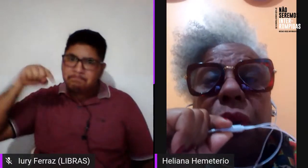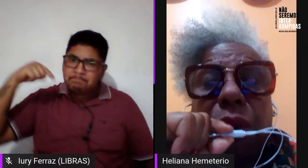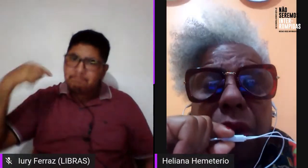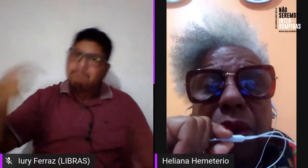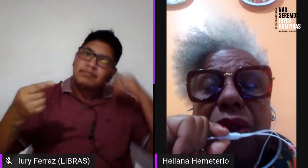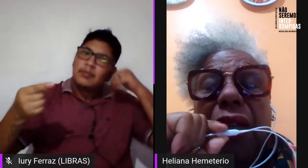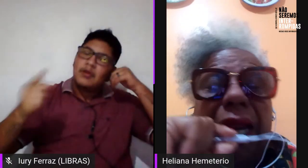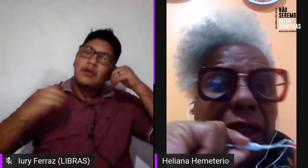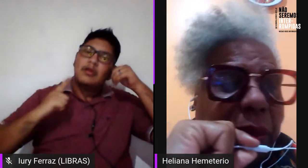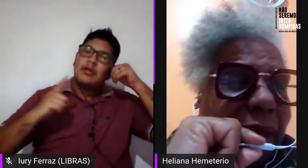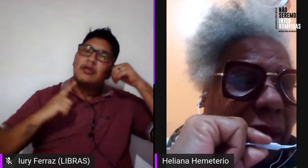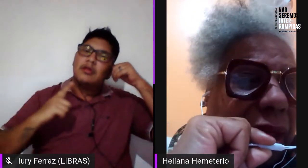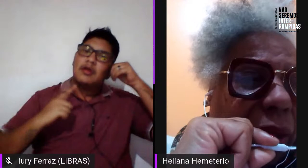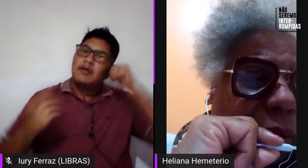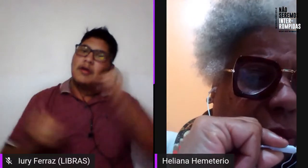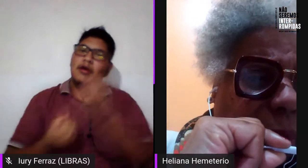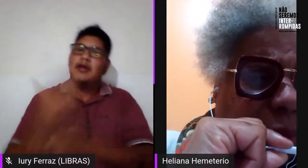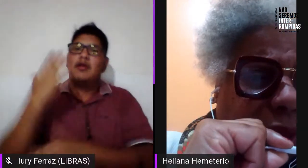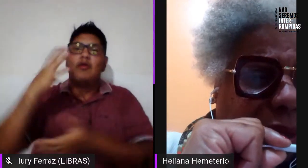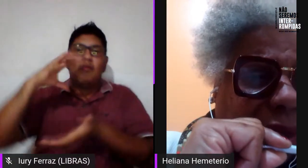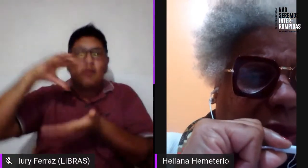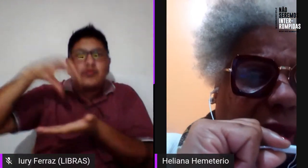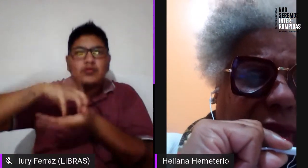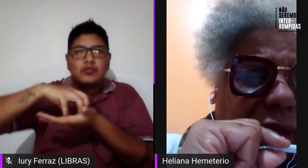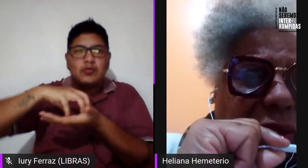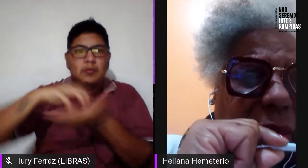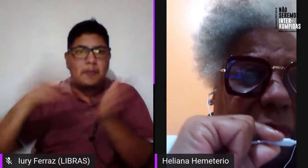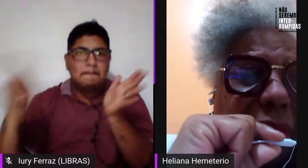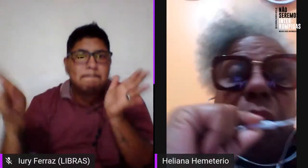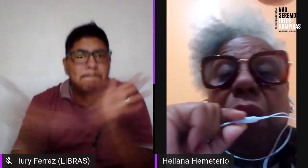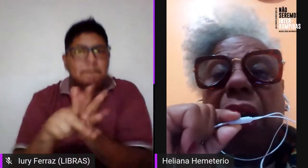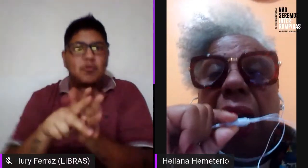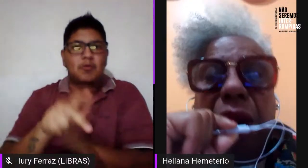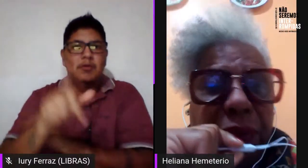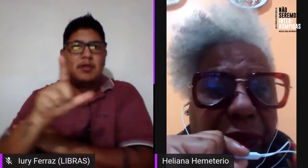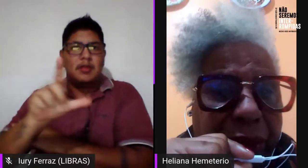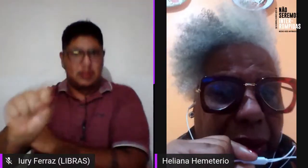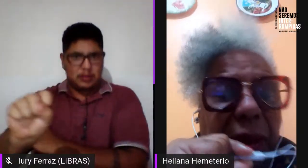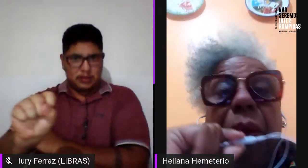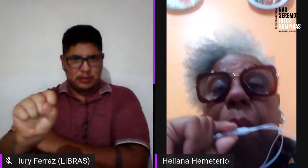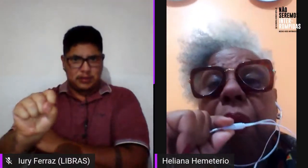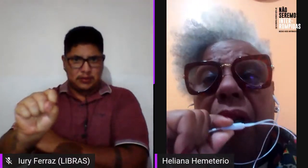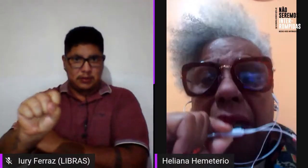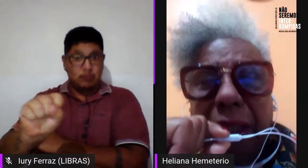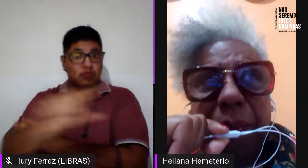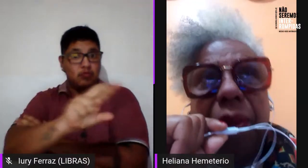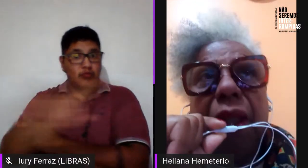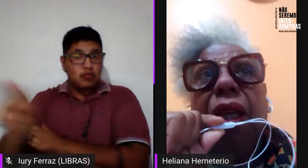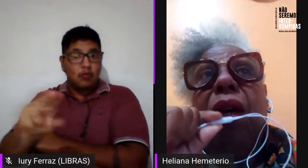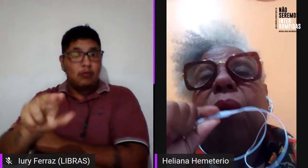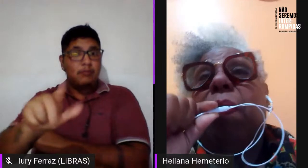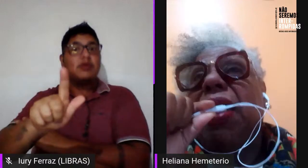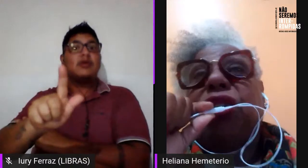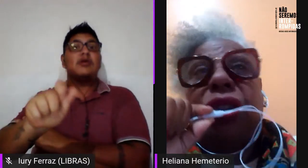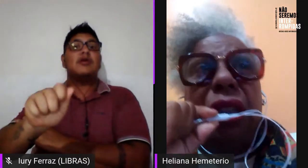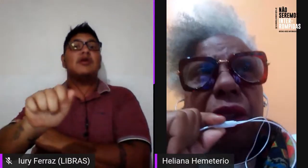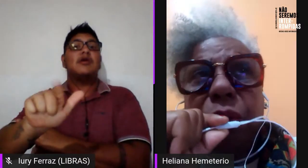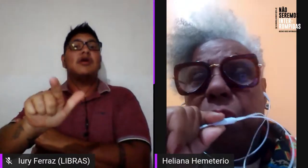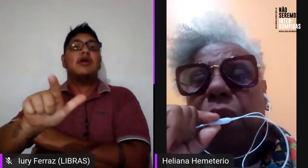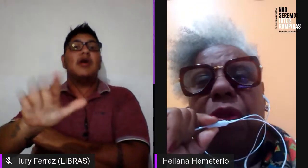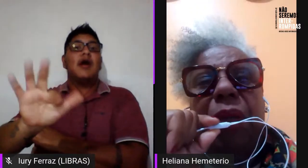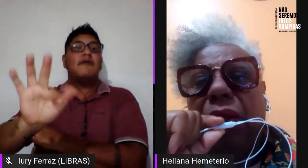surge o núcleo de lésbicas, que é o Grupo de Ação Lésbica de Peministas, o GALF. Porém, o